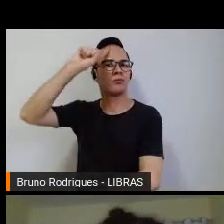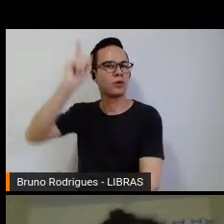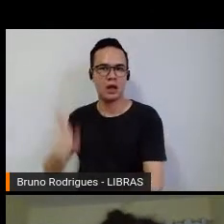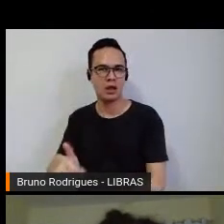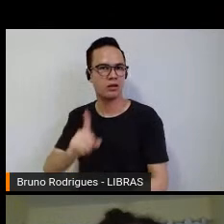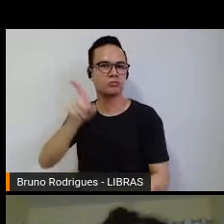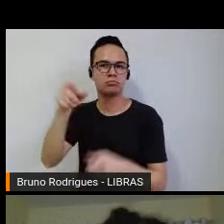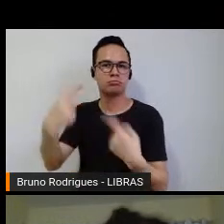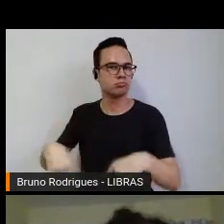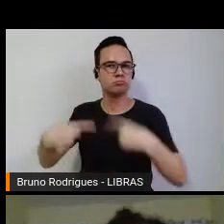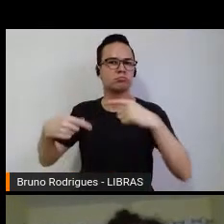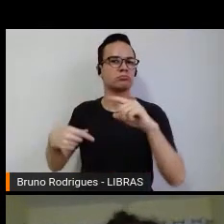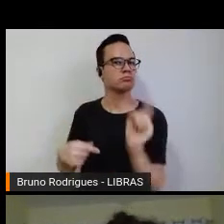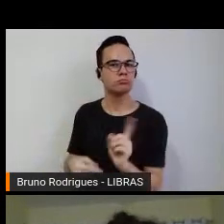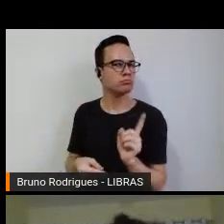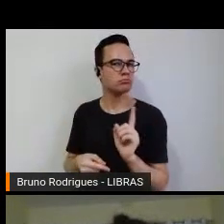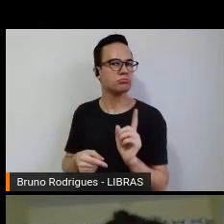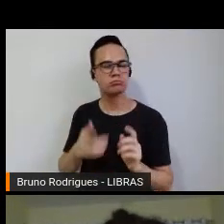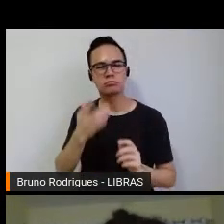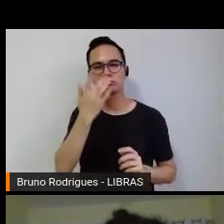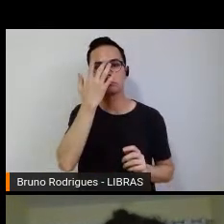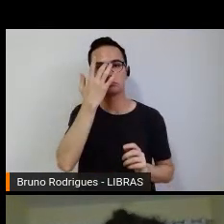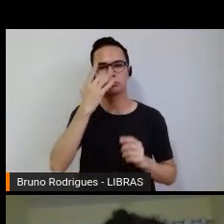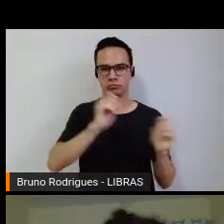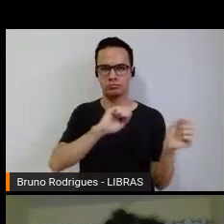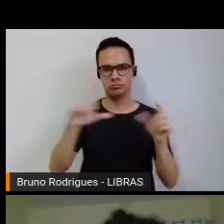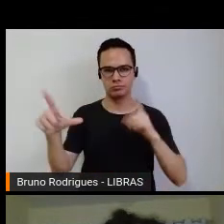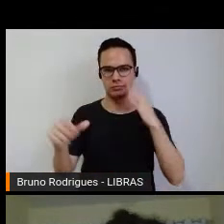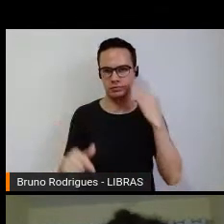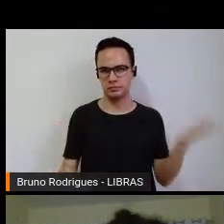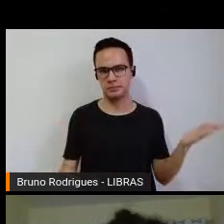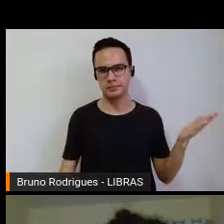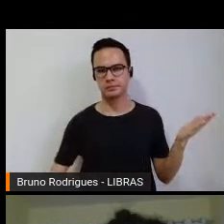discutiam, não valorizavam. Próximo, por favor.